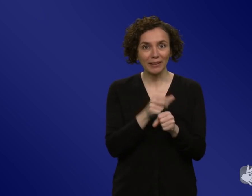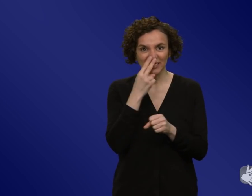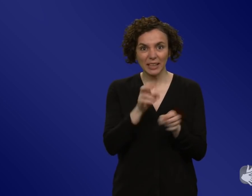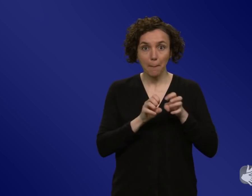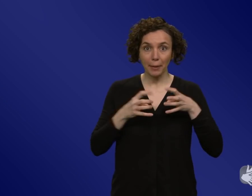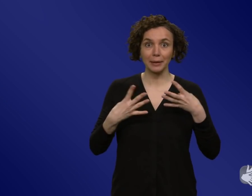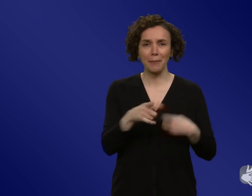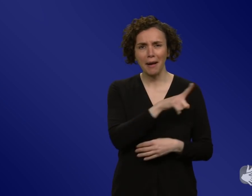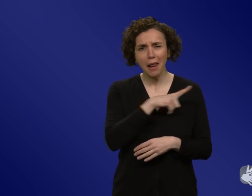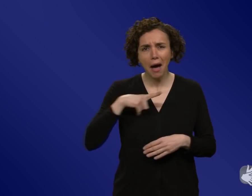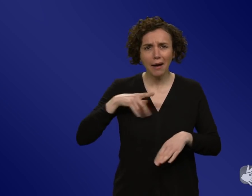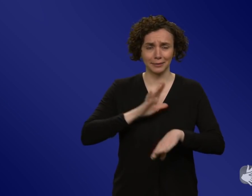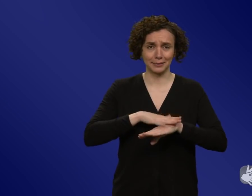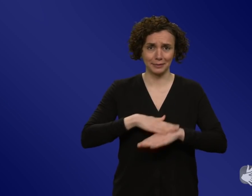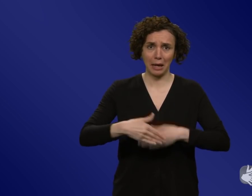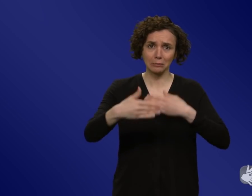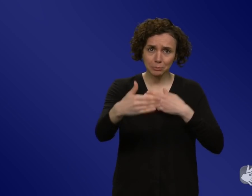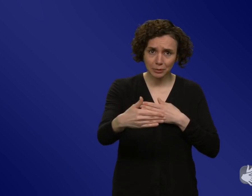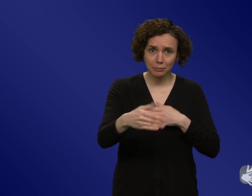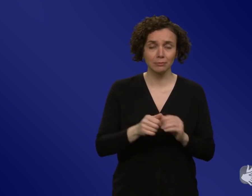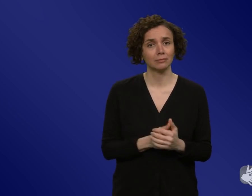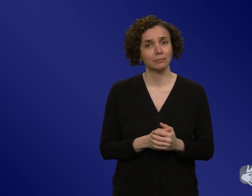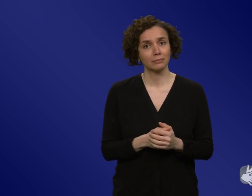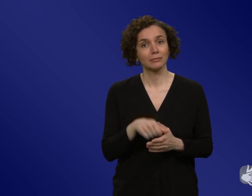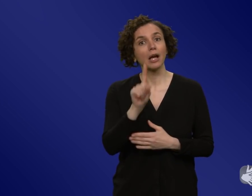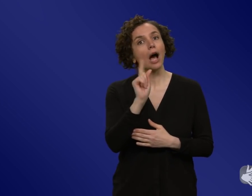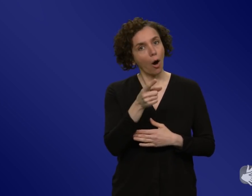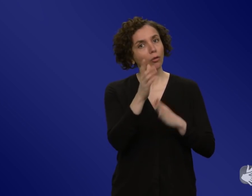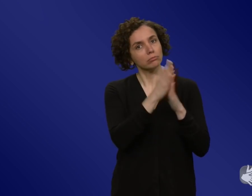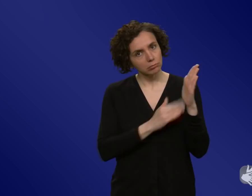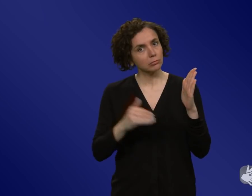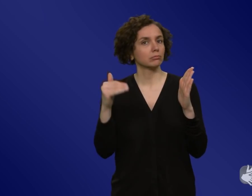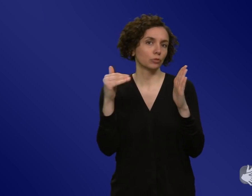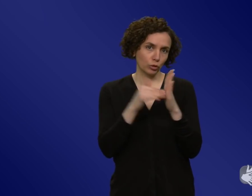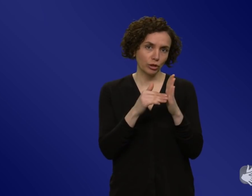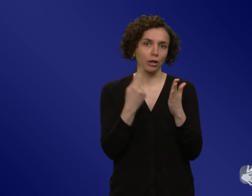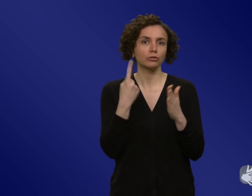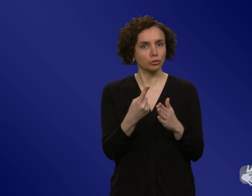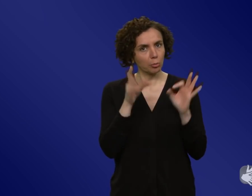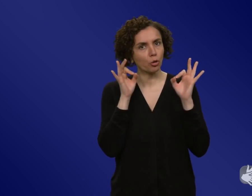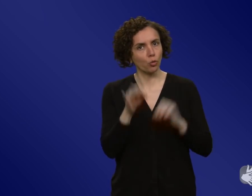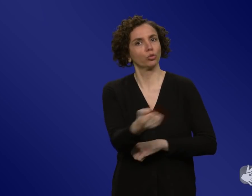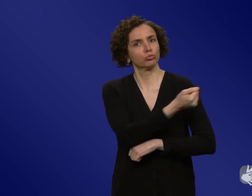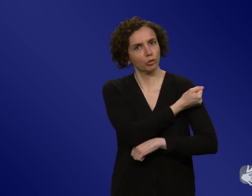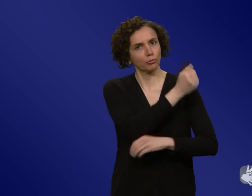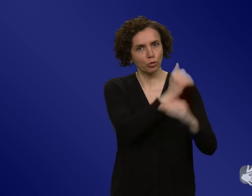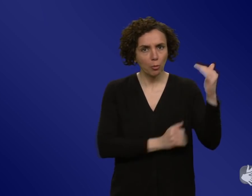Durststrecke, sie hatten dann auch einen ganz guten Impf-Uptake, der ist jetzt auch nicht perfekt am Ende geworden, aber